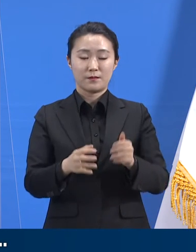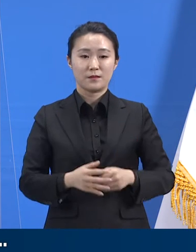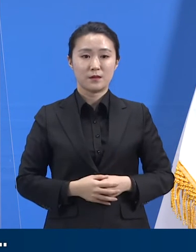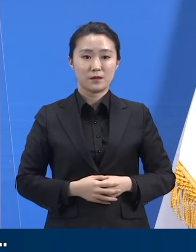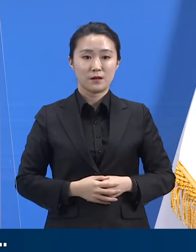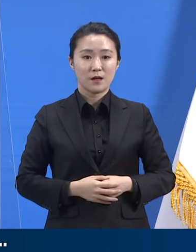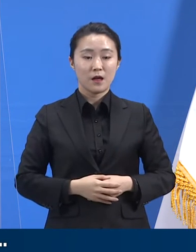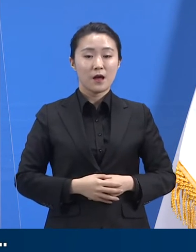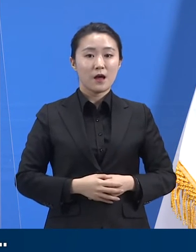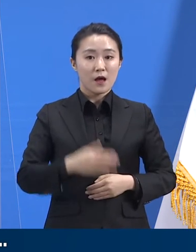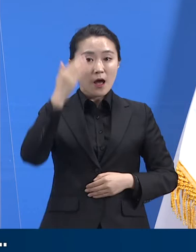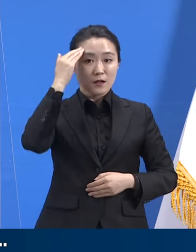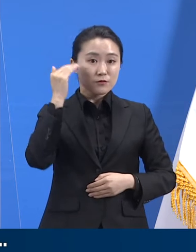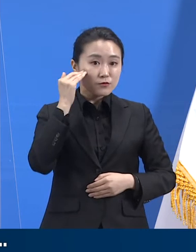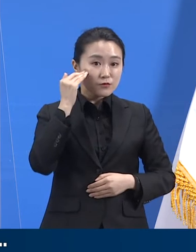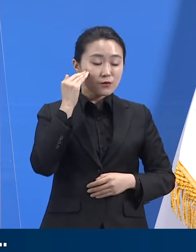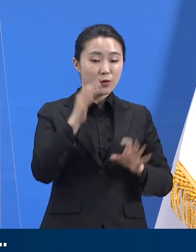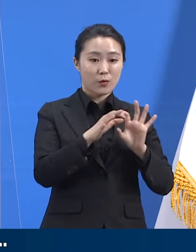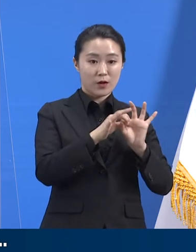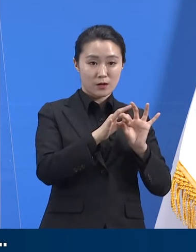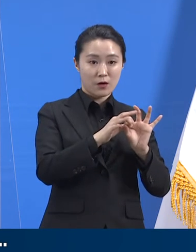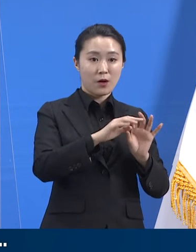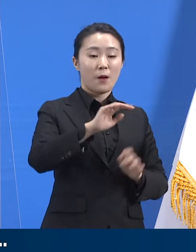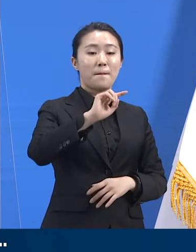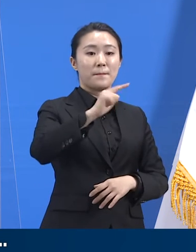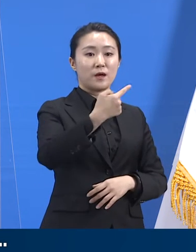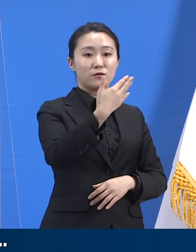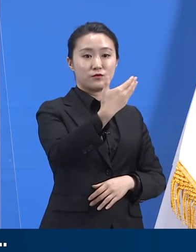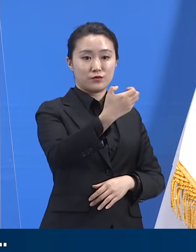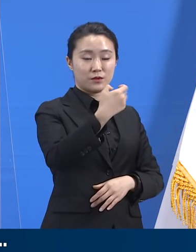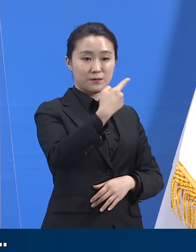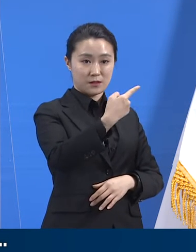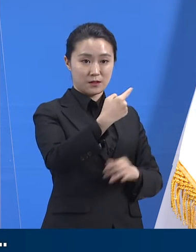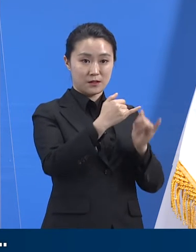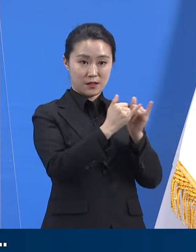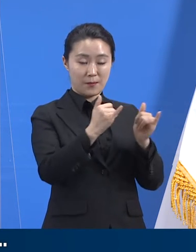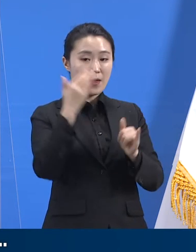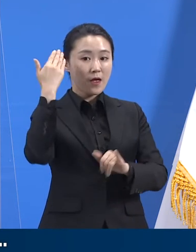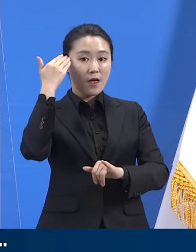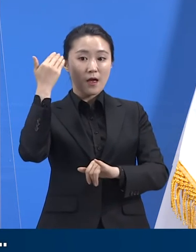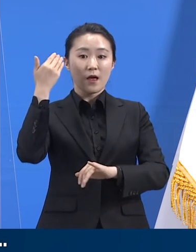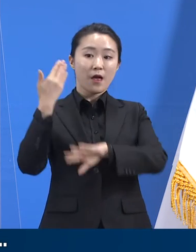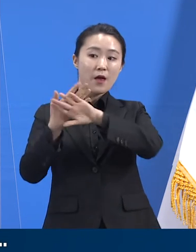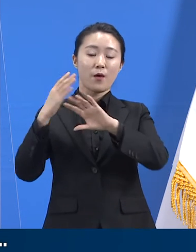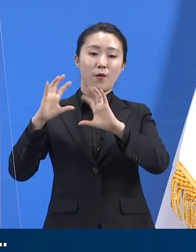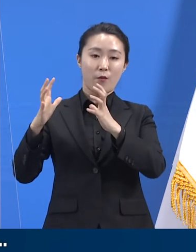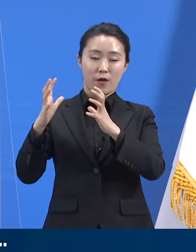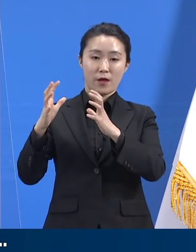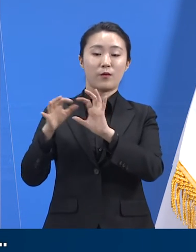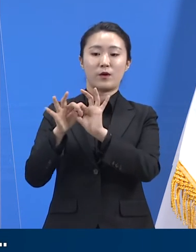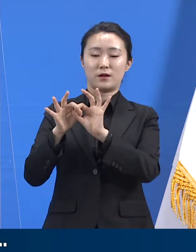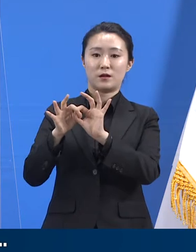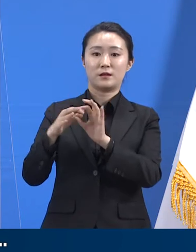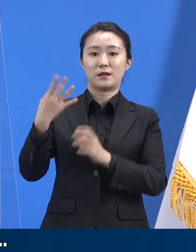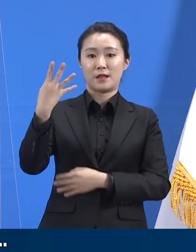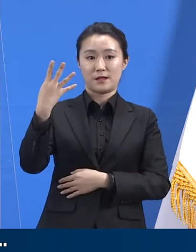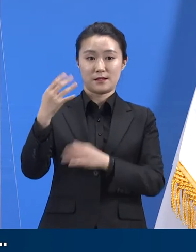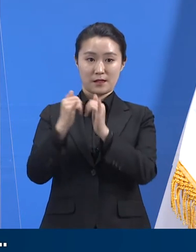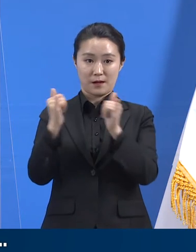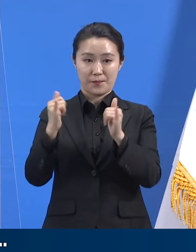191명이며 해외 유입 관련은 4명입니다. 신규 확진자 중 60세 이상 고령자는